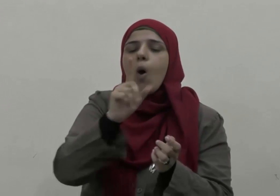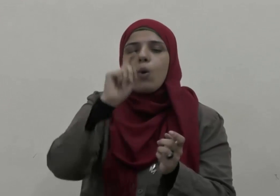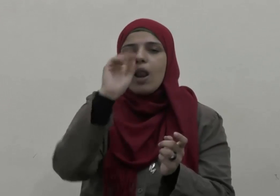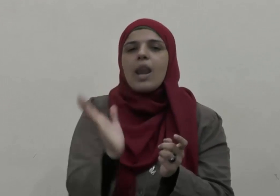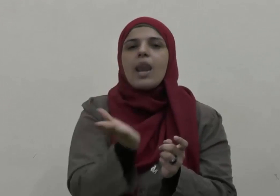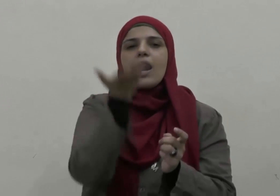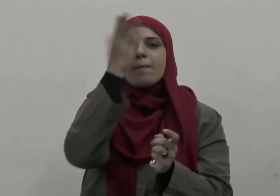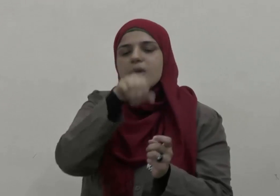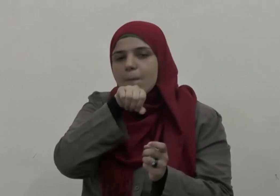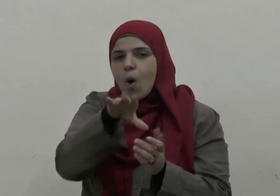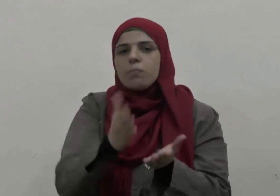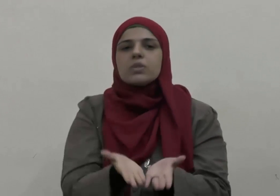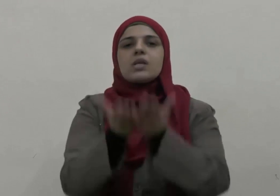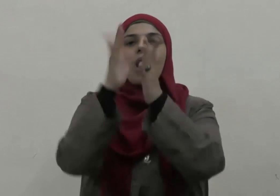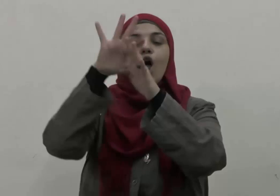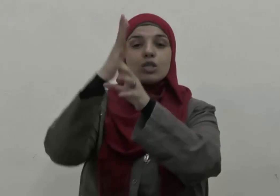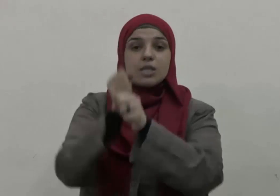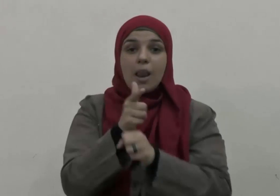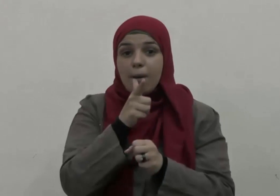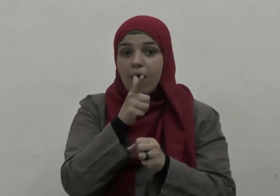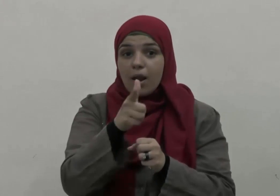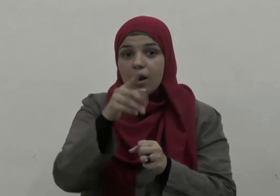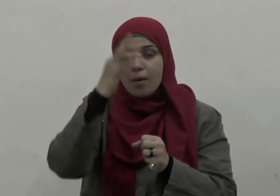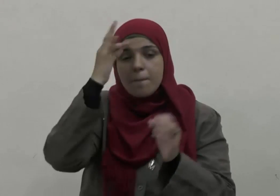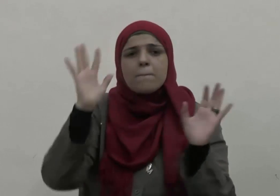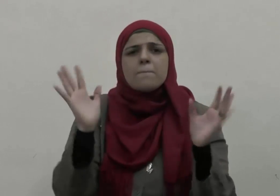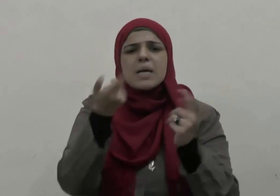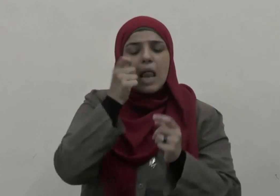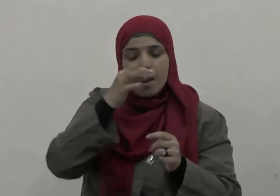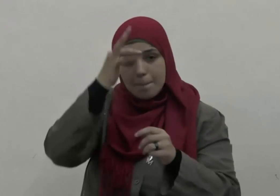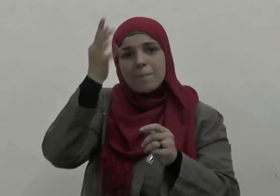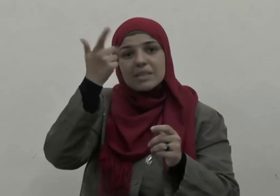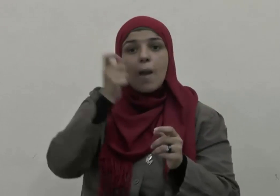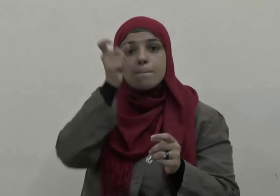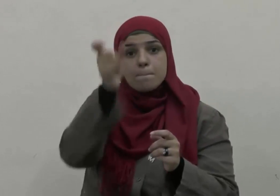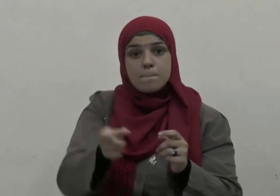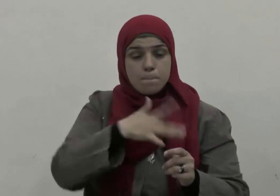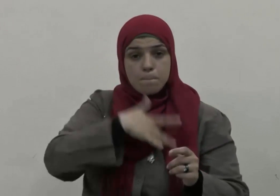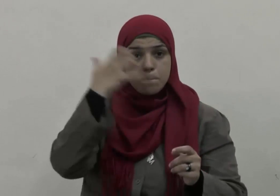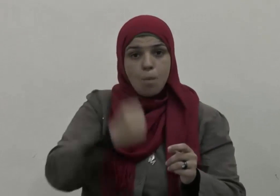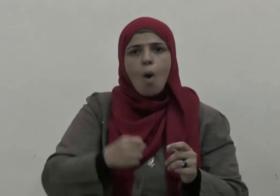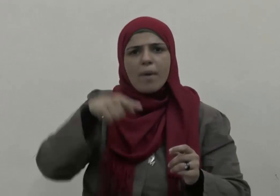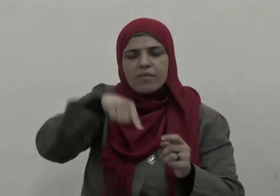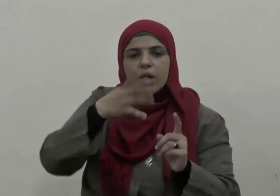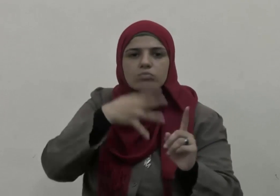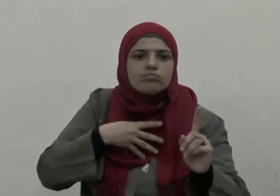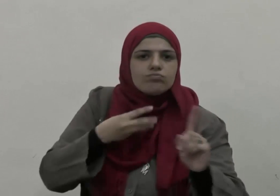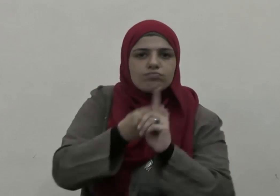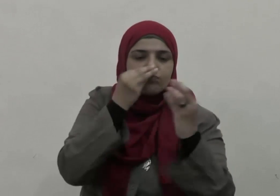النبي صلى الله عليه وسلم مفل المؤمنين في توادهم